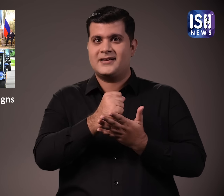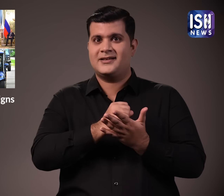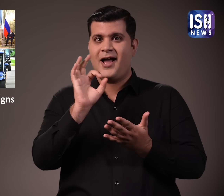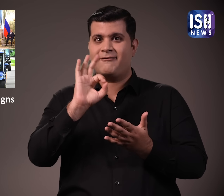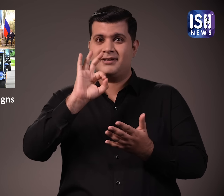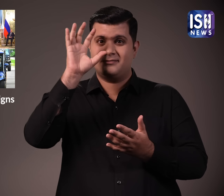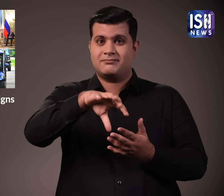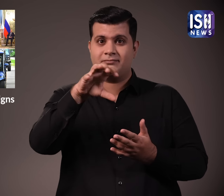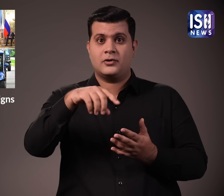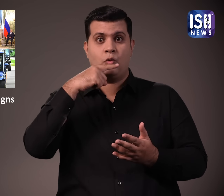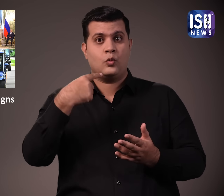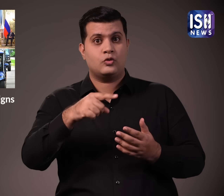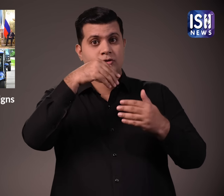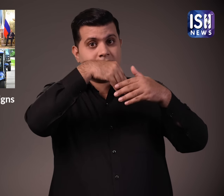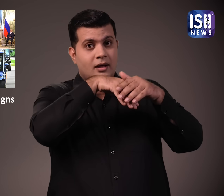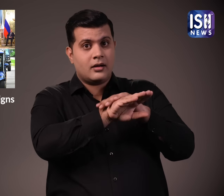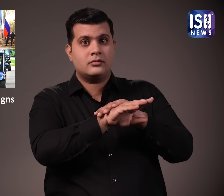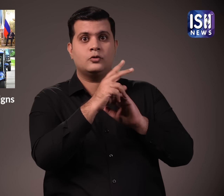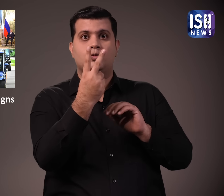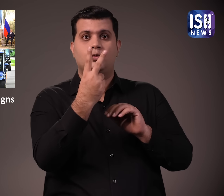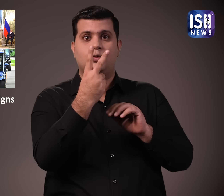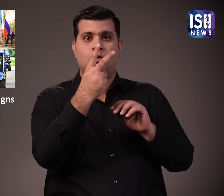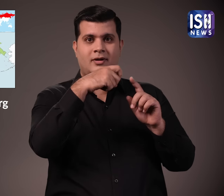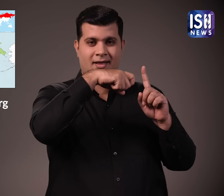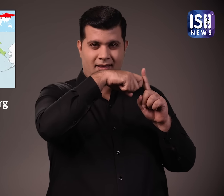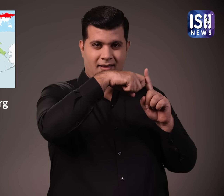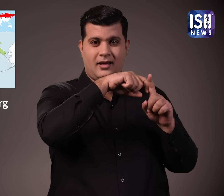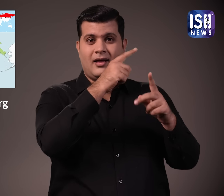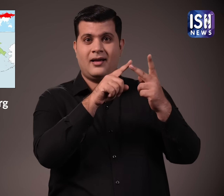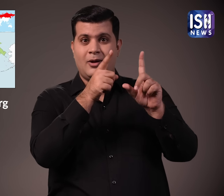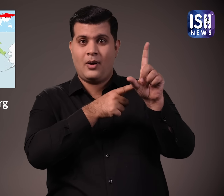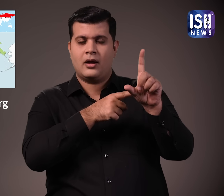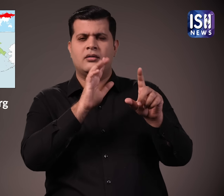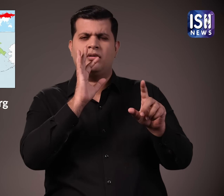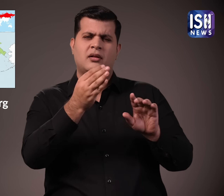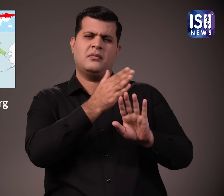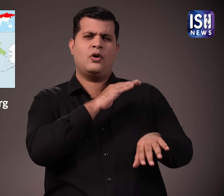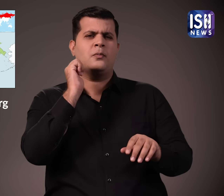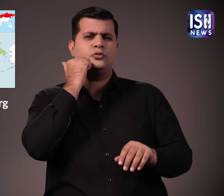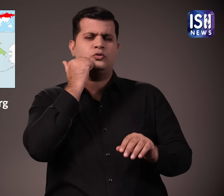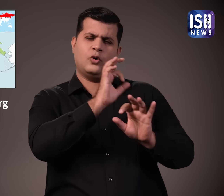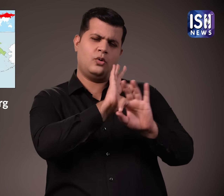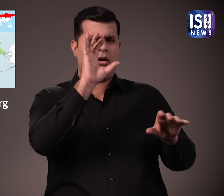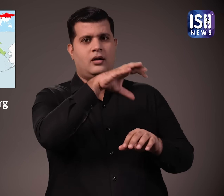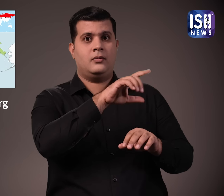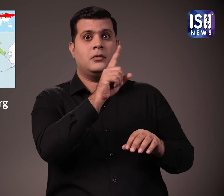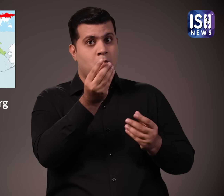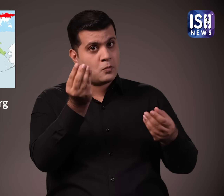के कजान और येकातेरिंग वर्ग शहरों में दो अन्य भारतिय दुतावास खोले